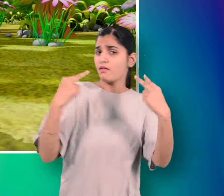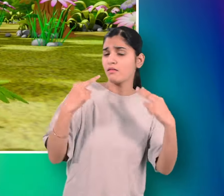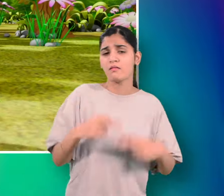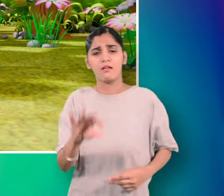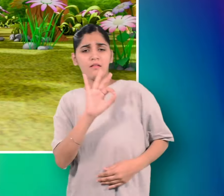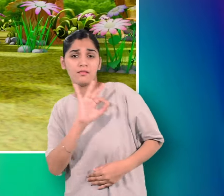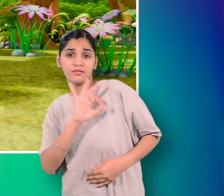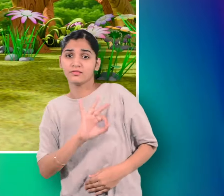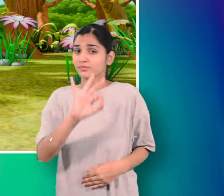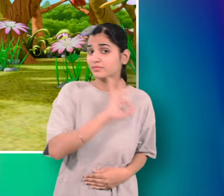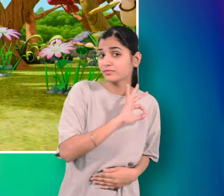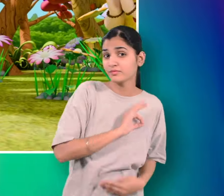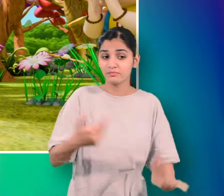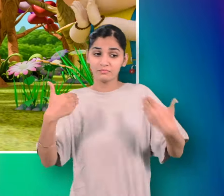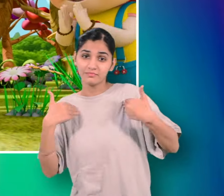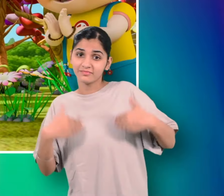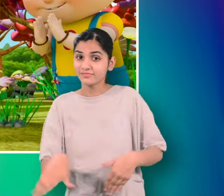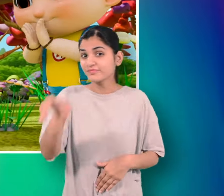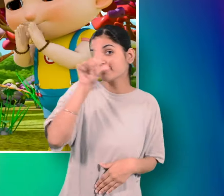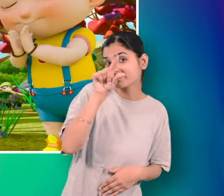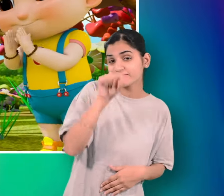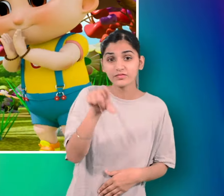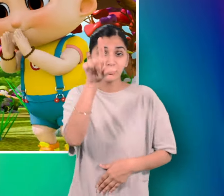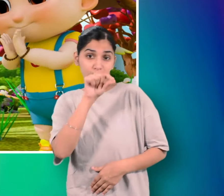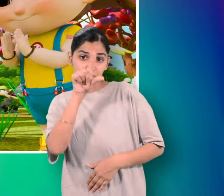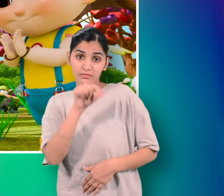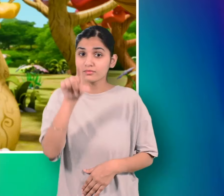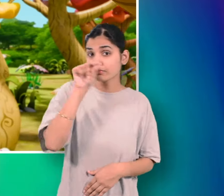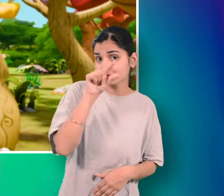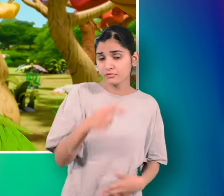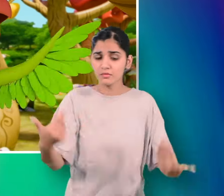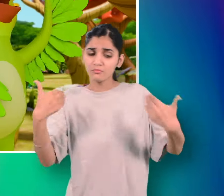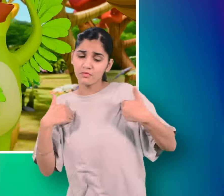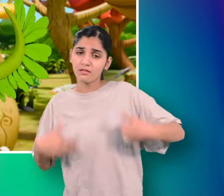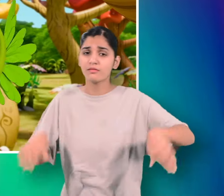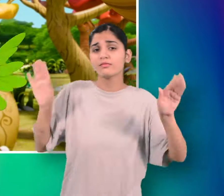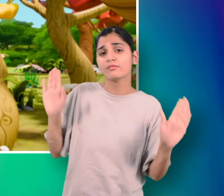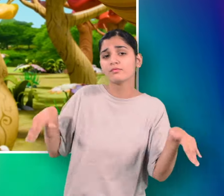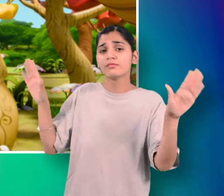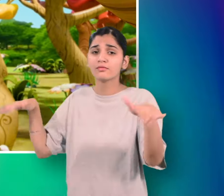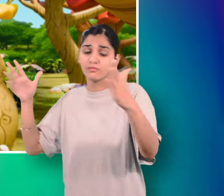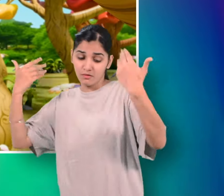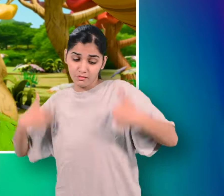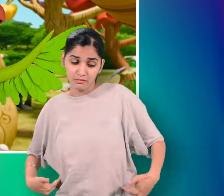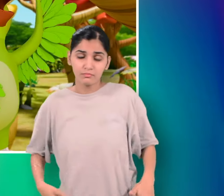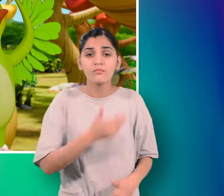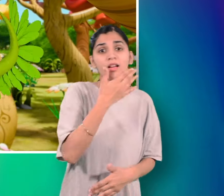मन को भाता हूँ तोता हूँ तोता हूँ मैं तोता हूँ हरी रंग का